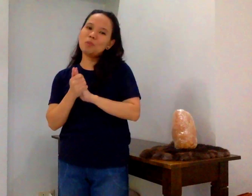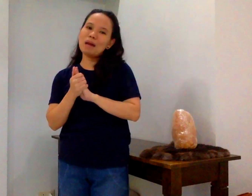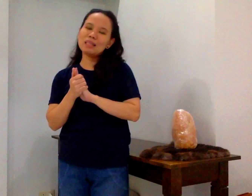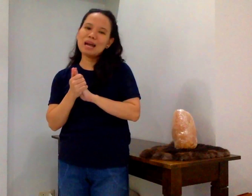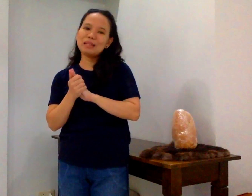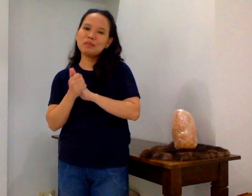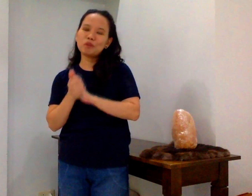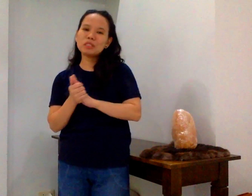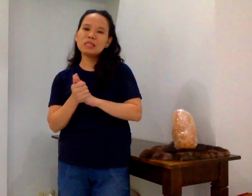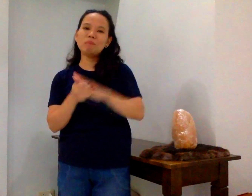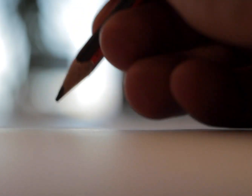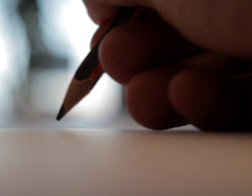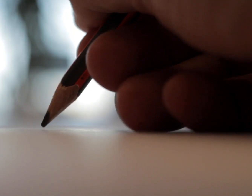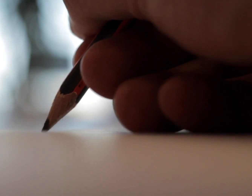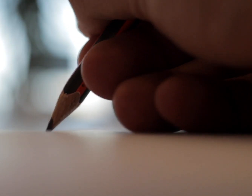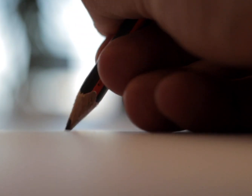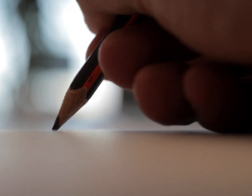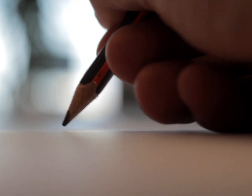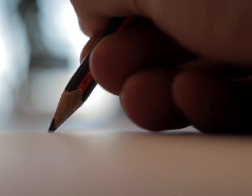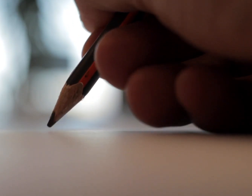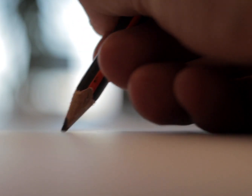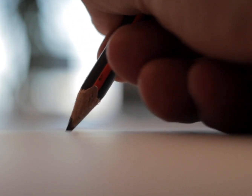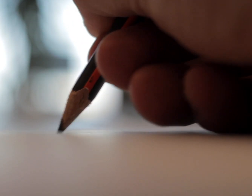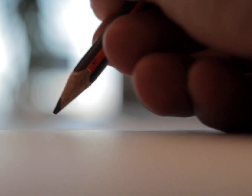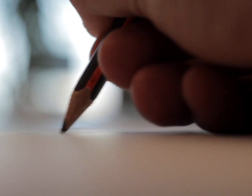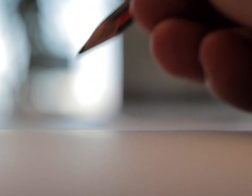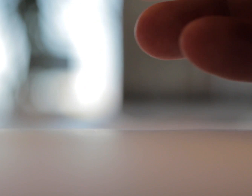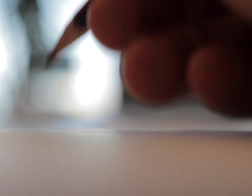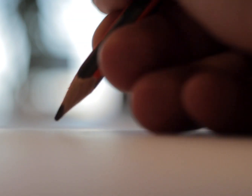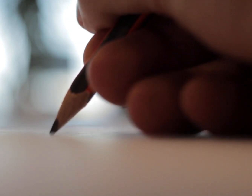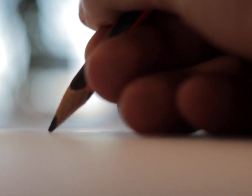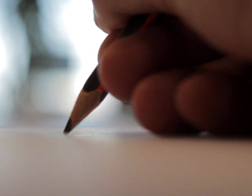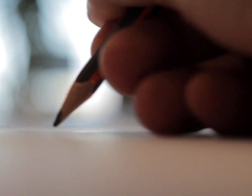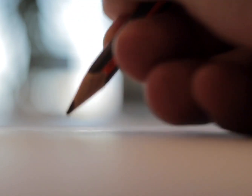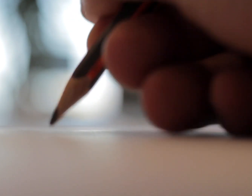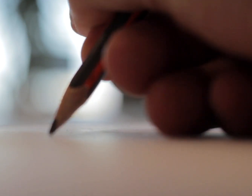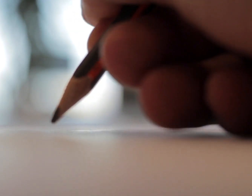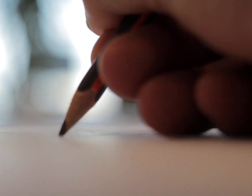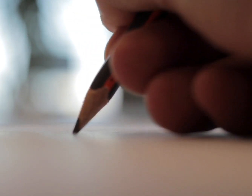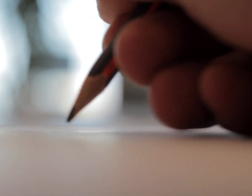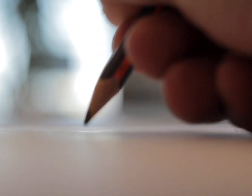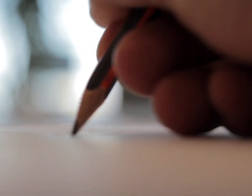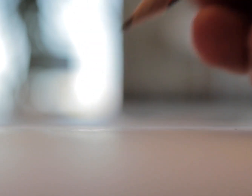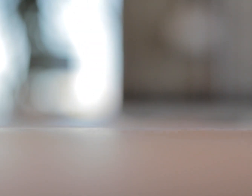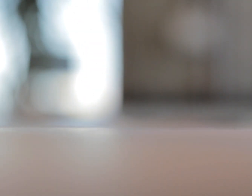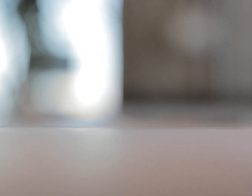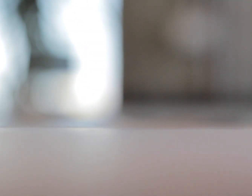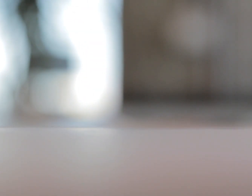So, para sa ating first tip, gagawa tayo ng grocery list. Sasanahin natin yung mga anak natin na sila yung tagalista ng grocery